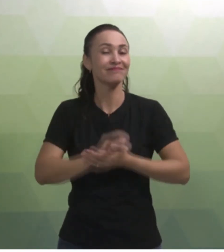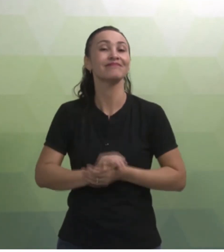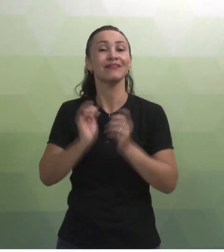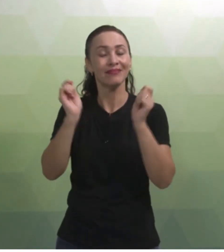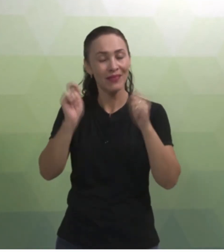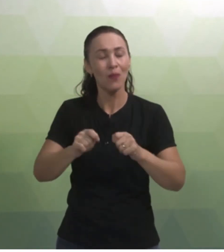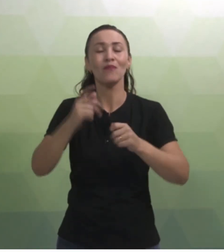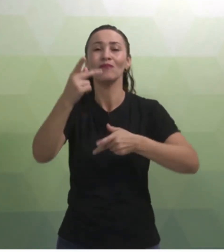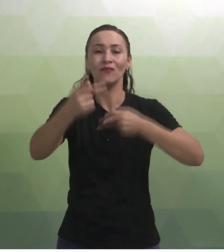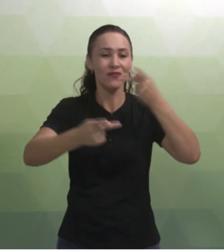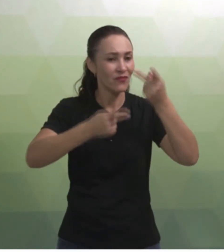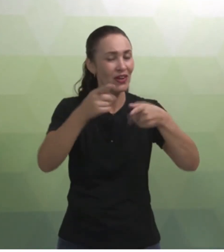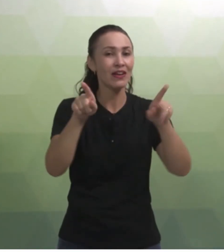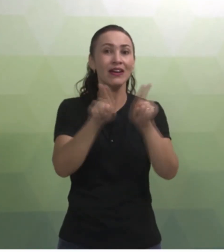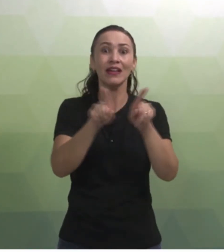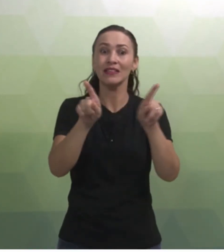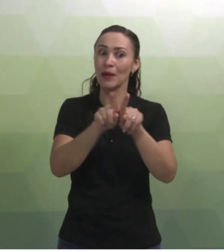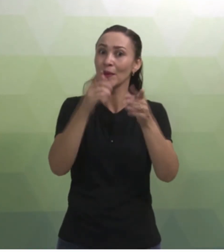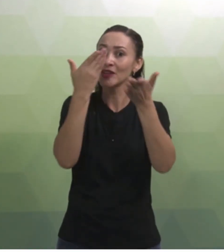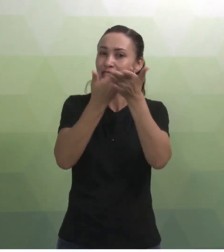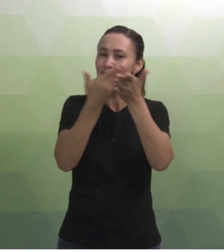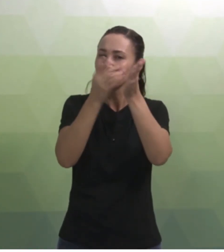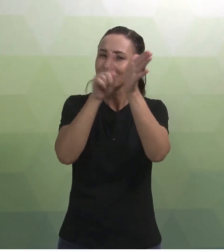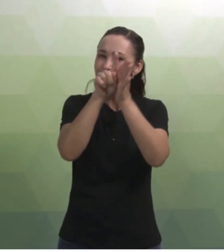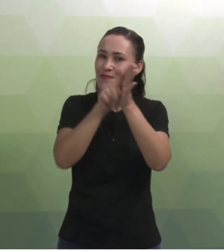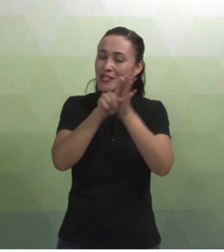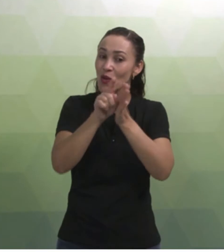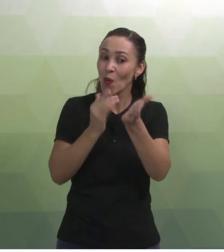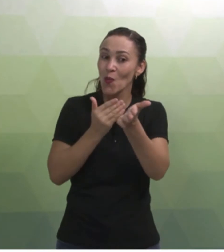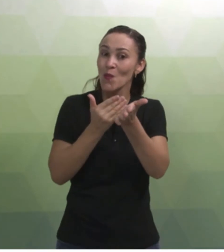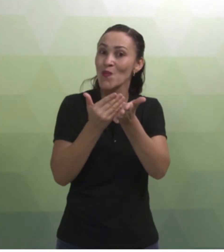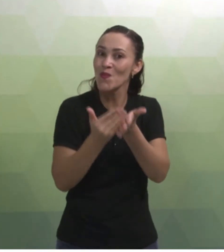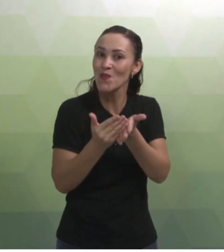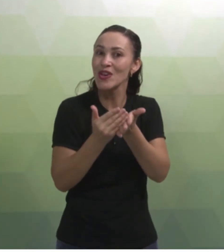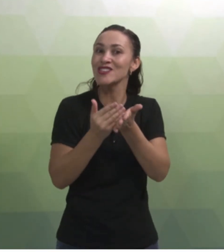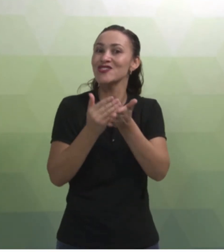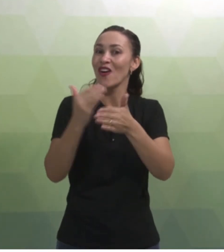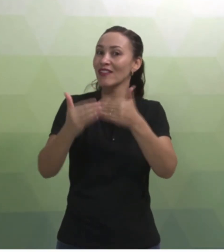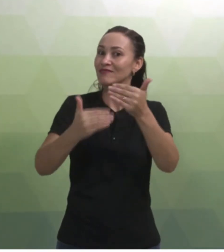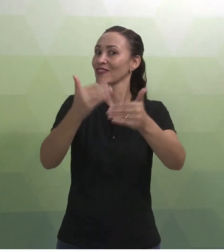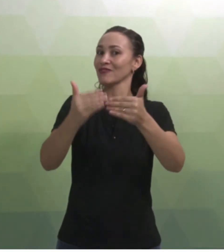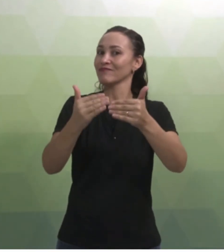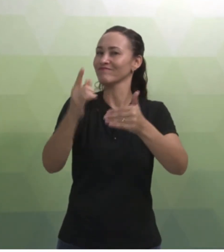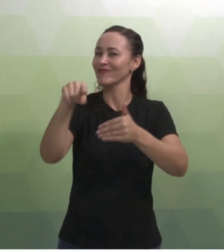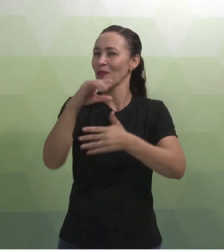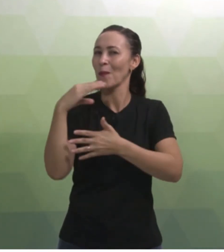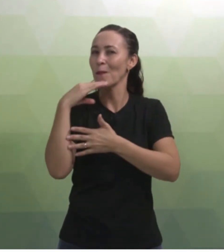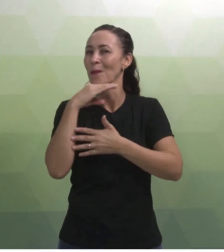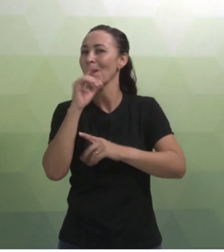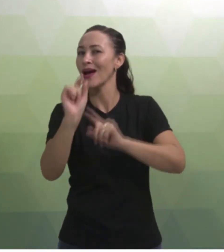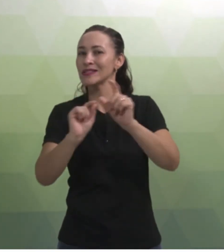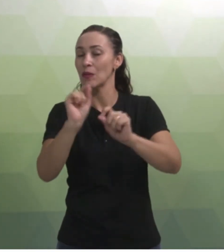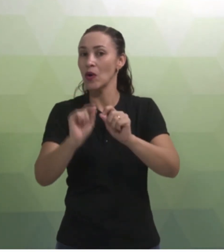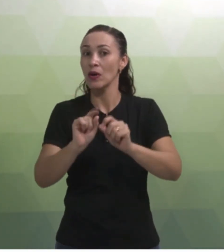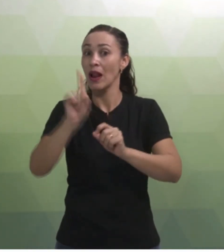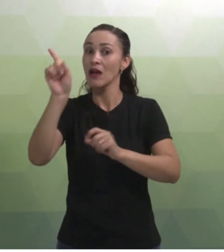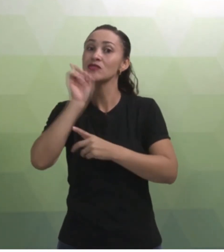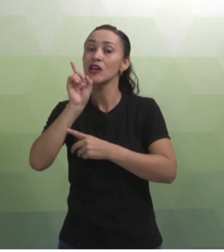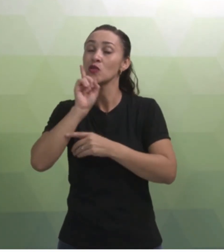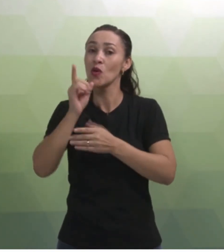podemos falar também desses estudos que ele começou a desenvolver. Percebam que lá começou bem antes do